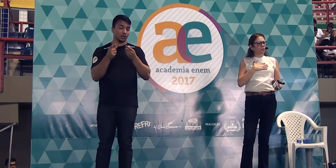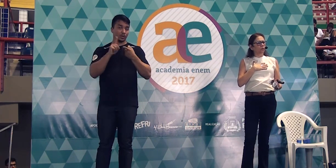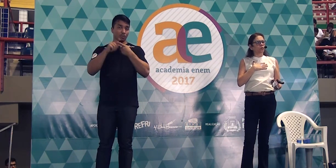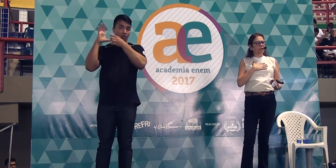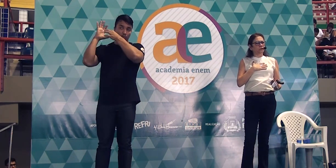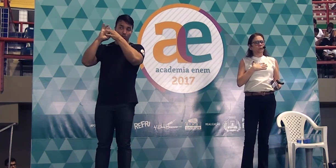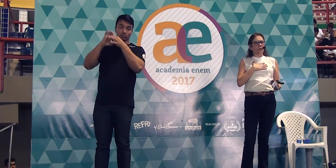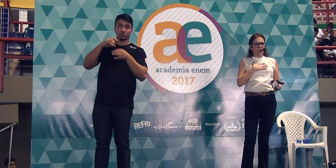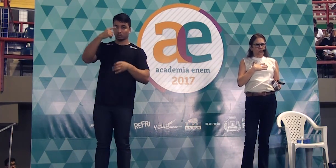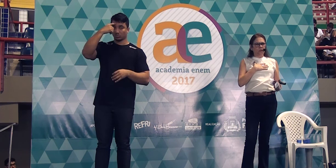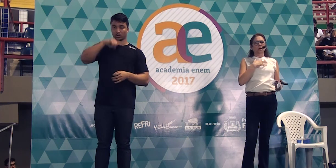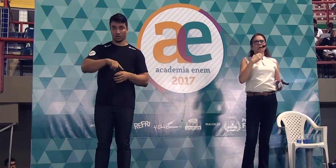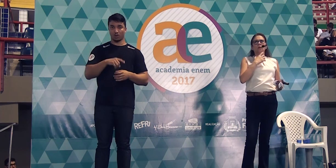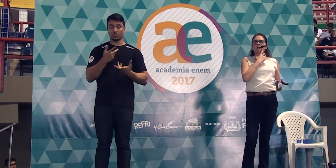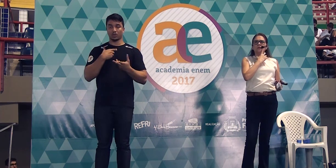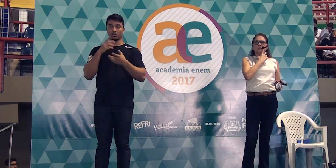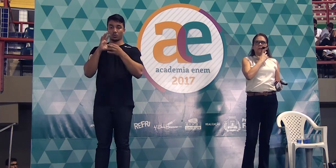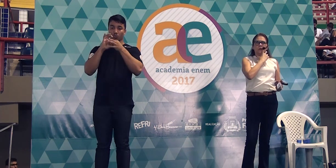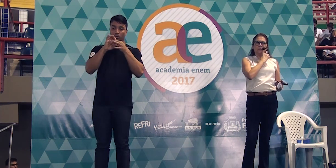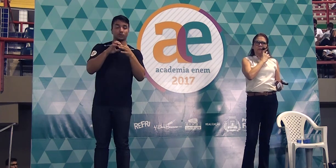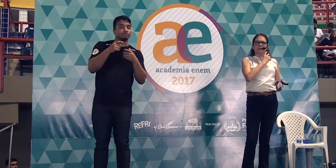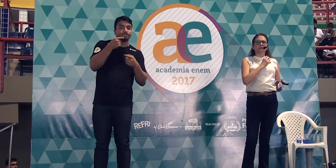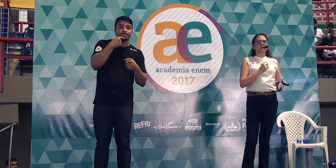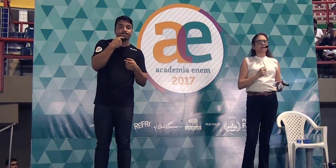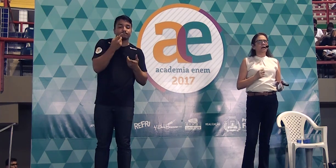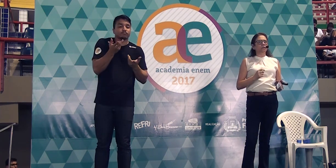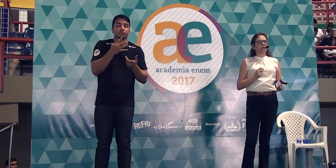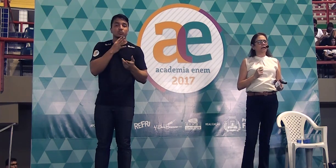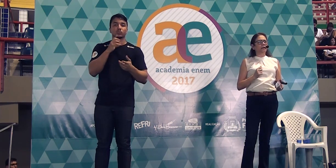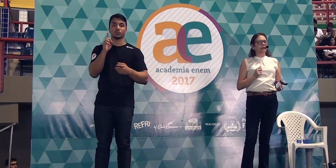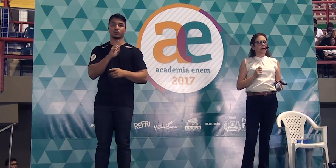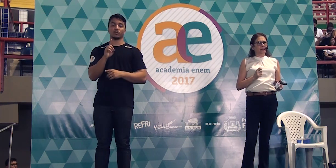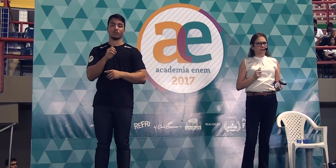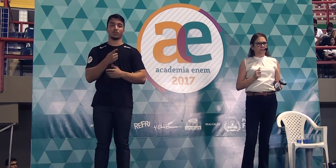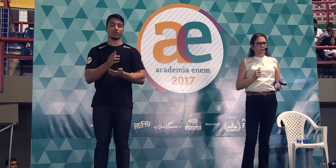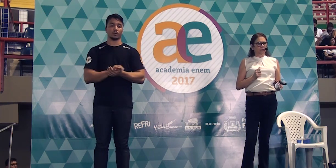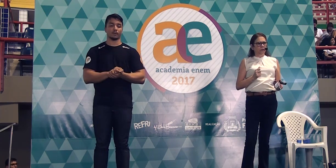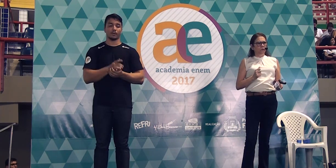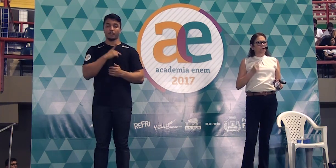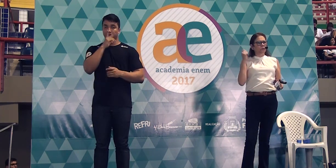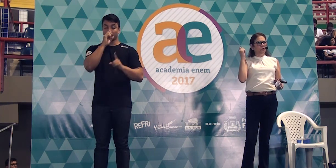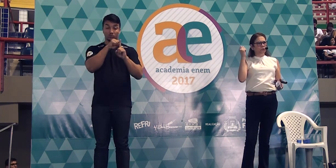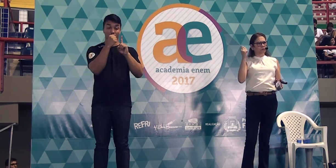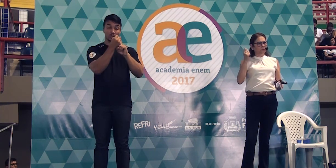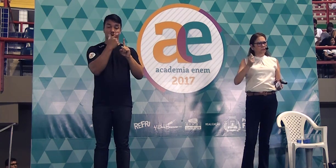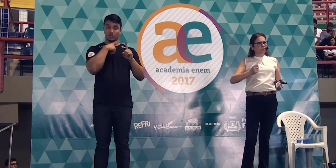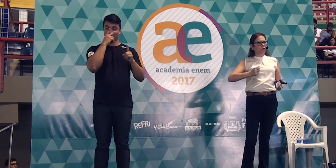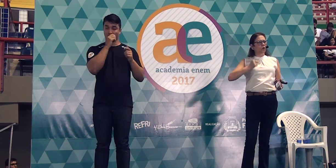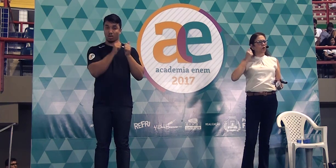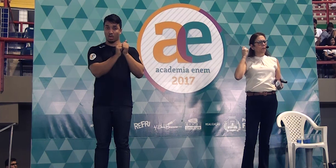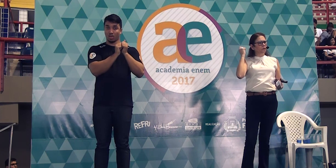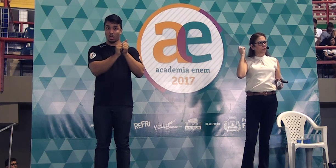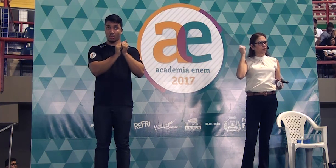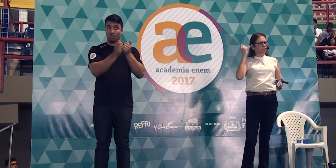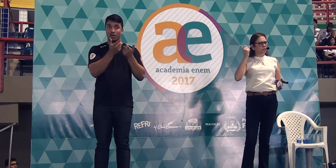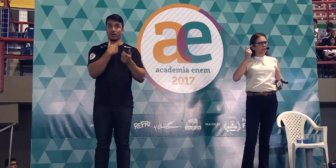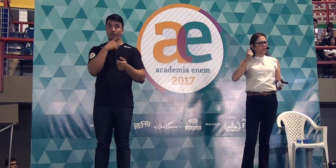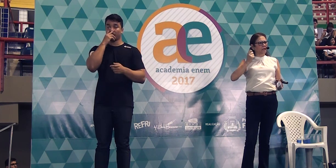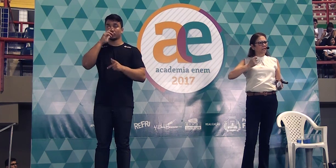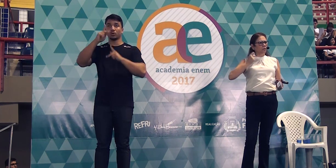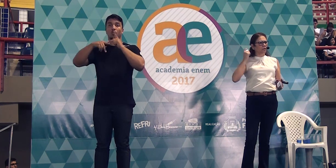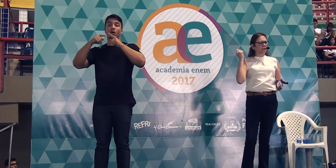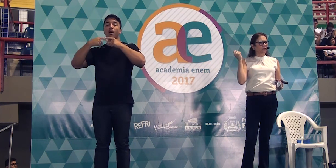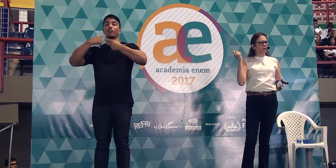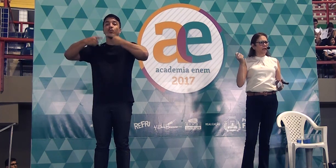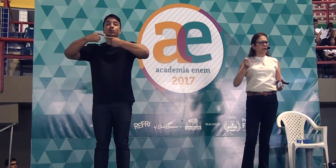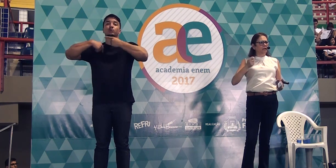redação com isso? Pode. Quando você mostra uma sociedade que é alienada, os políticos que nos roubam, os políticos